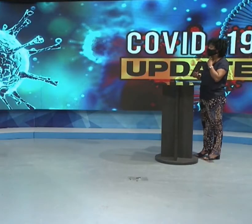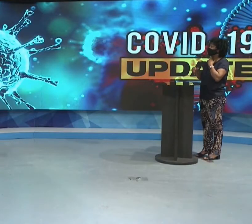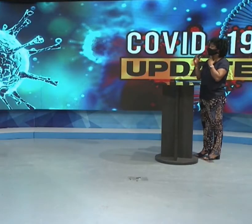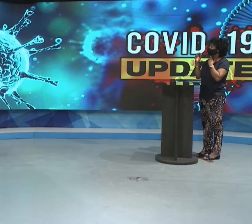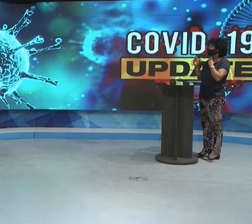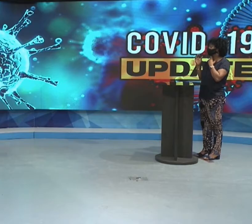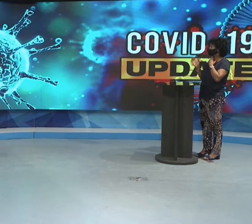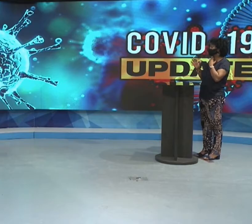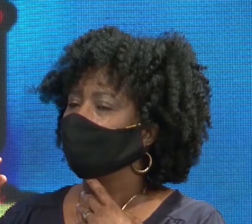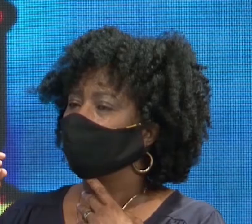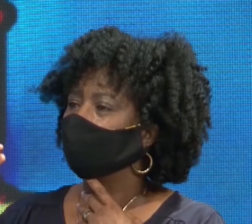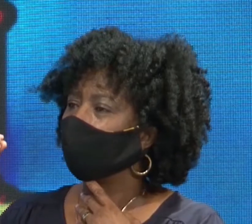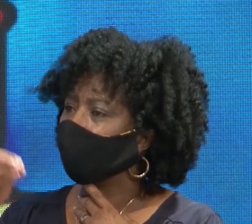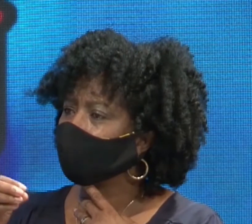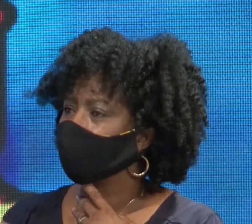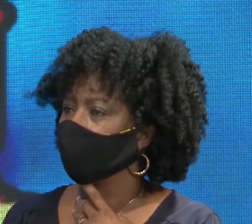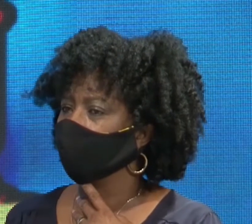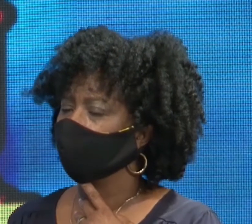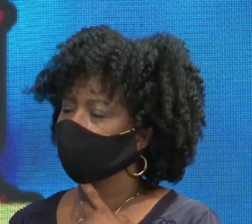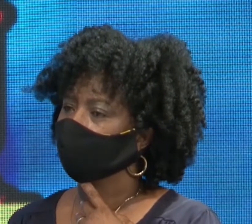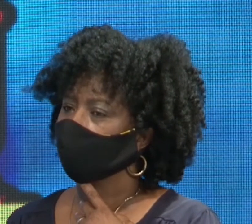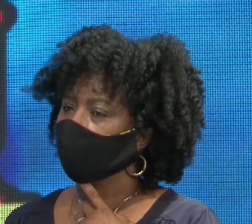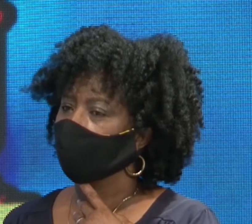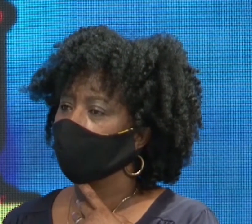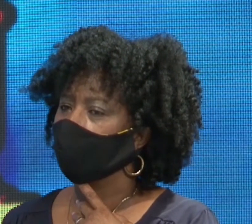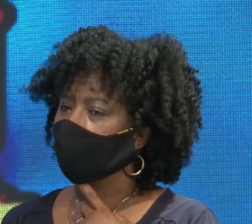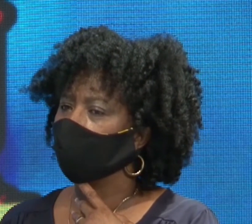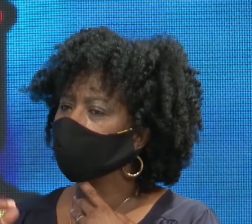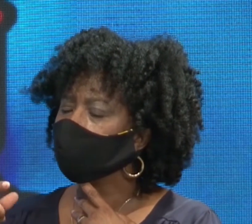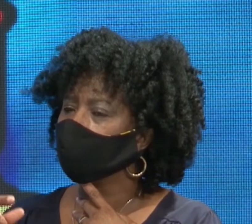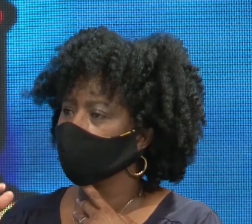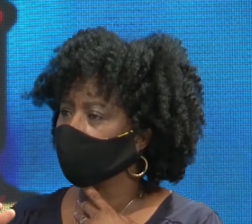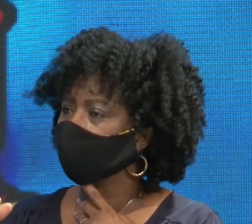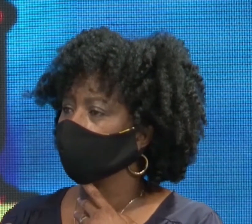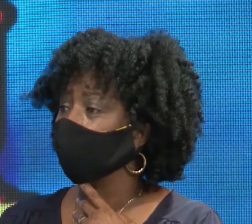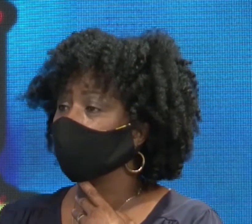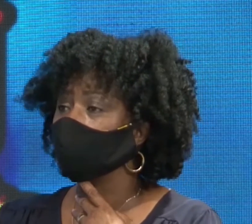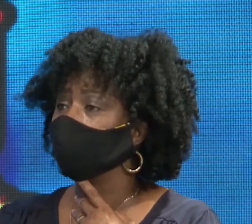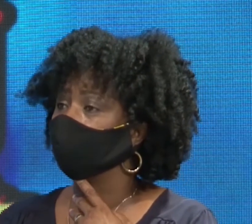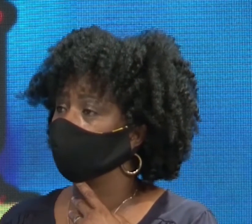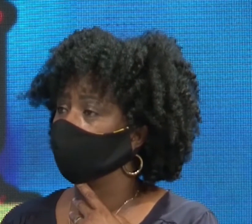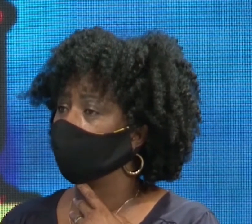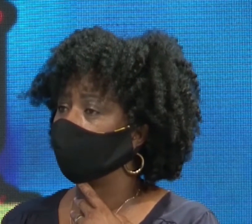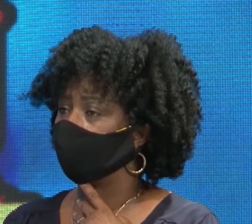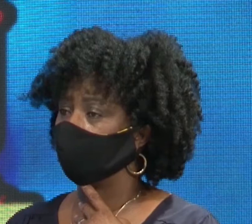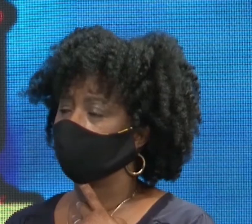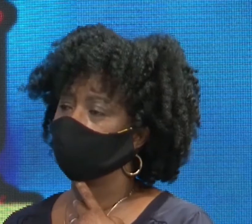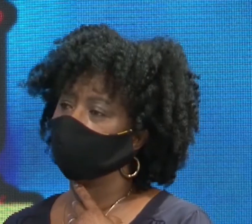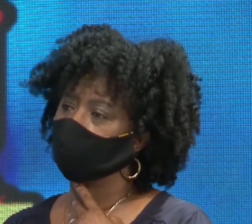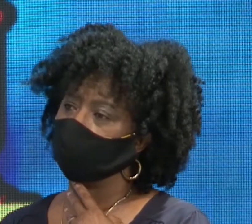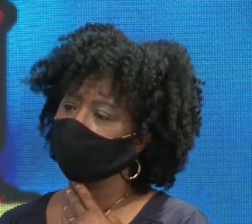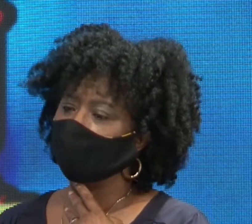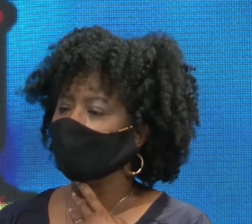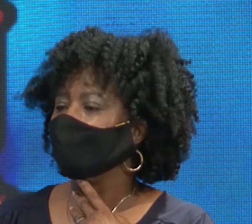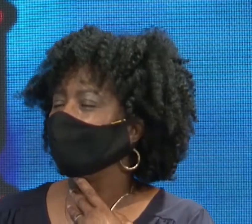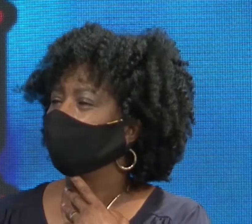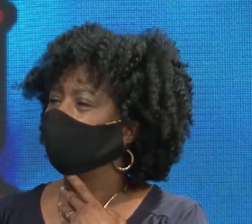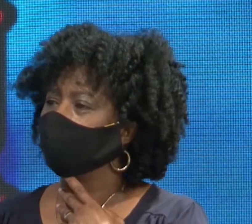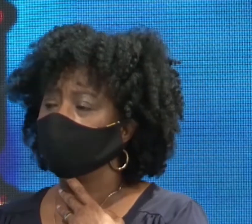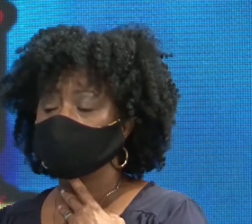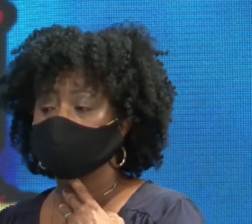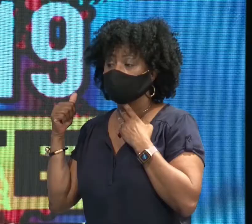gebeurt, dus we moeten zorgen dat we alles, alles en dan ook alles ready hebben. Wij kunnen ervoor zorgen met het project Su4Su